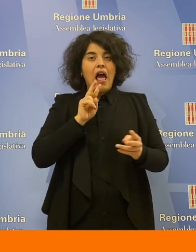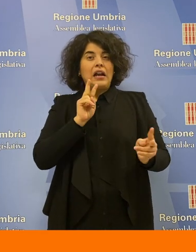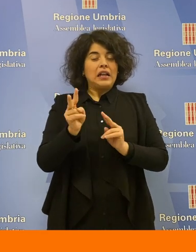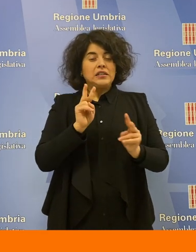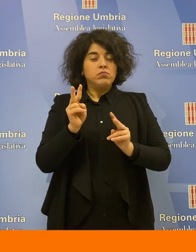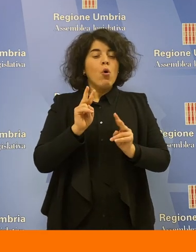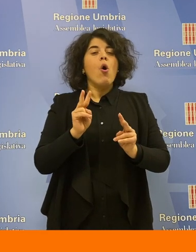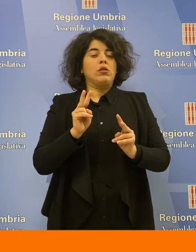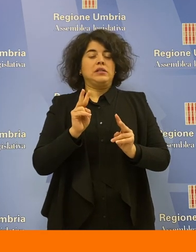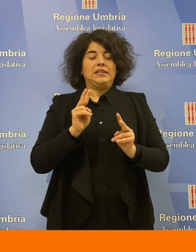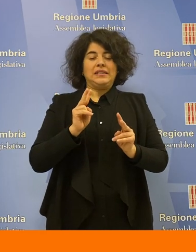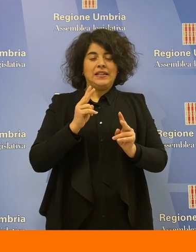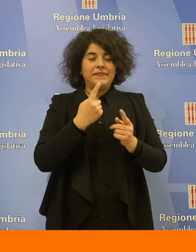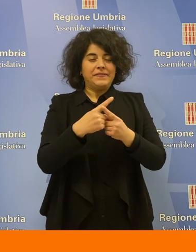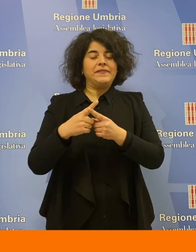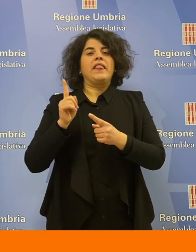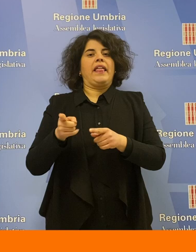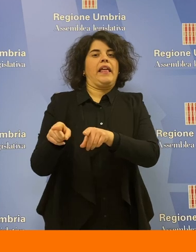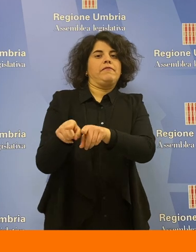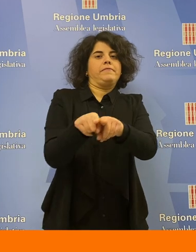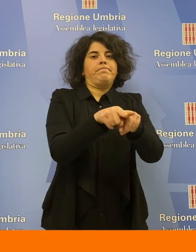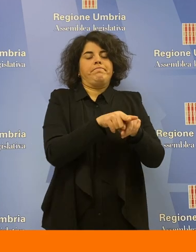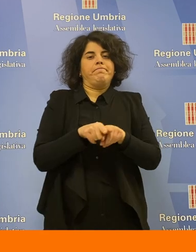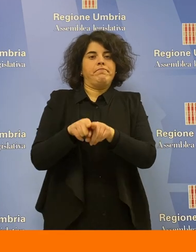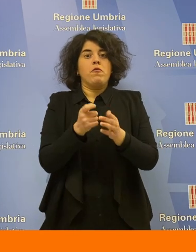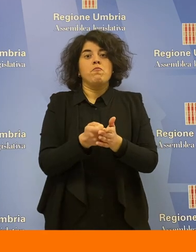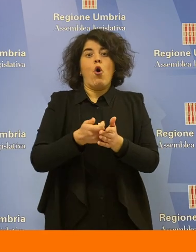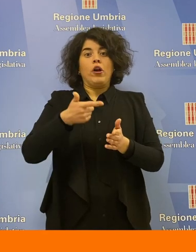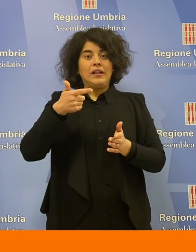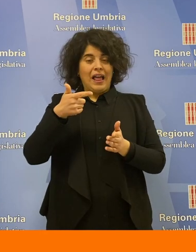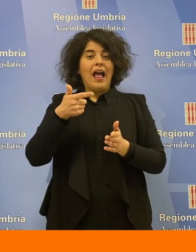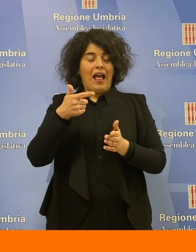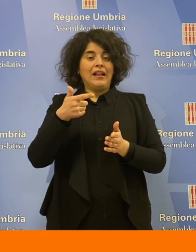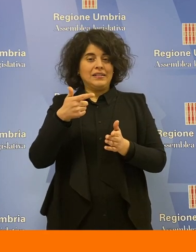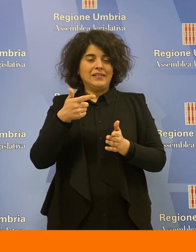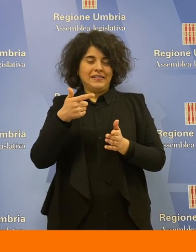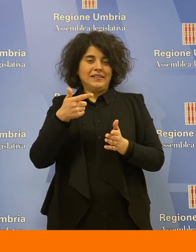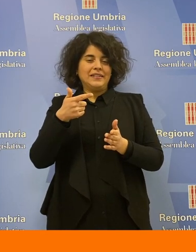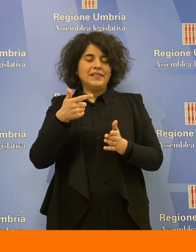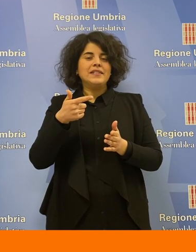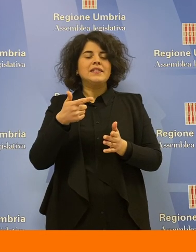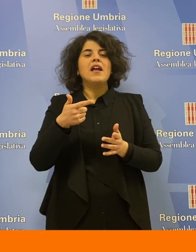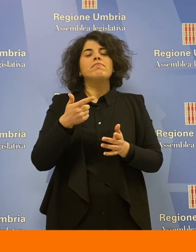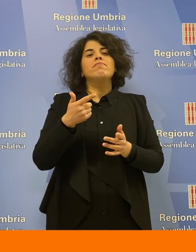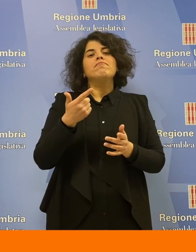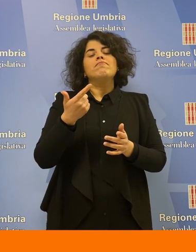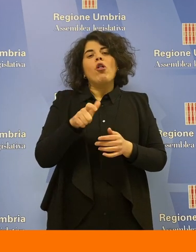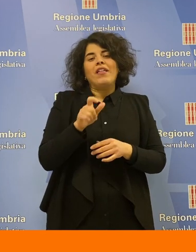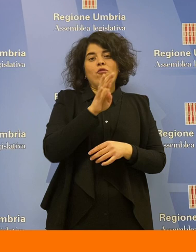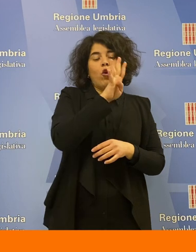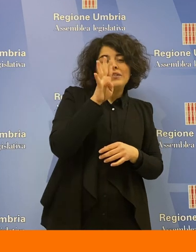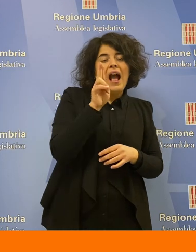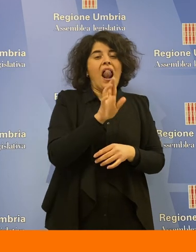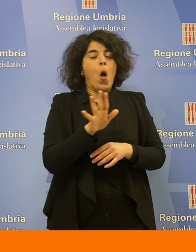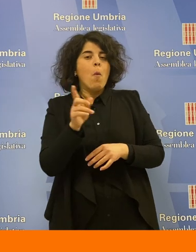difensori civici danno ai cittadini è importante onde evitare di non avere una risposta diversa tra l'Umbria, la Toscana